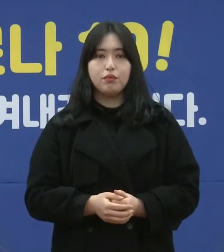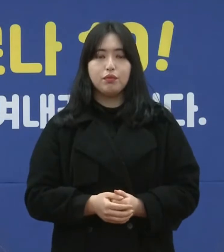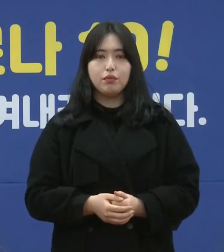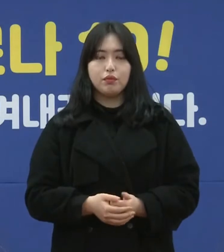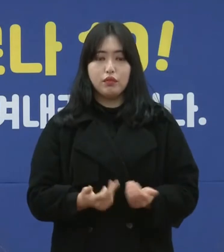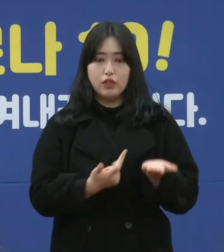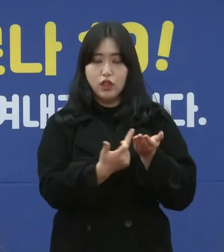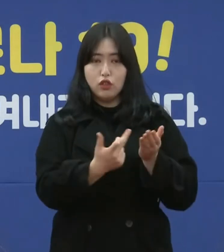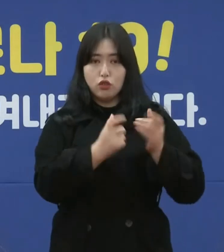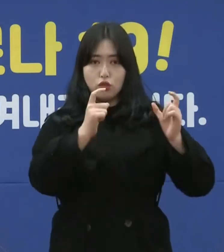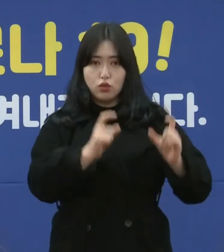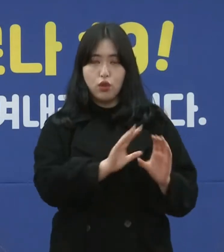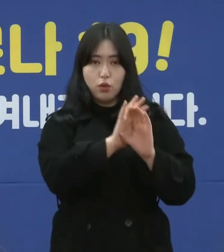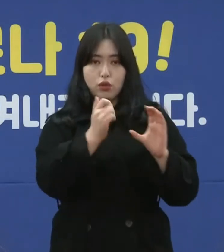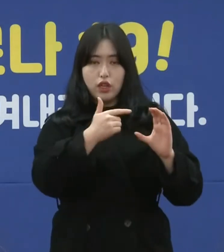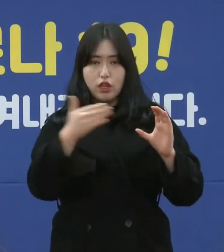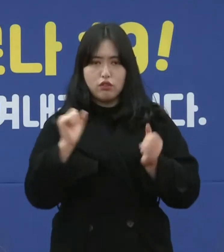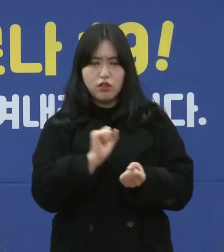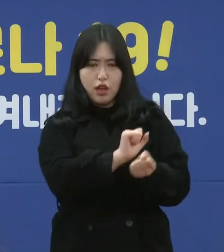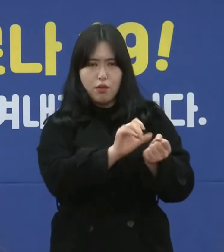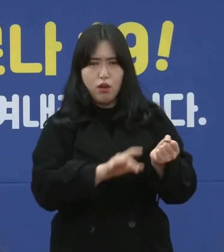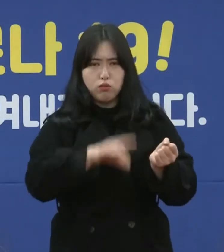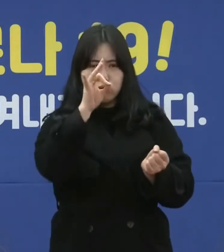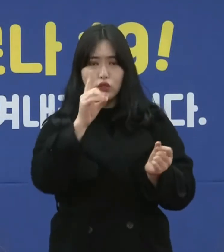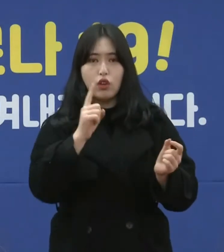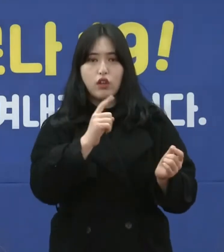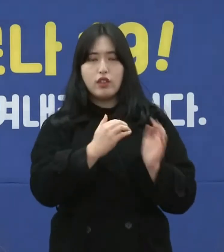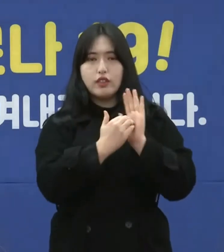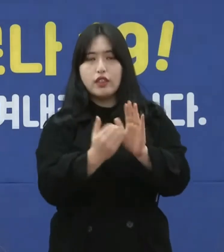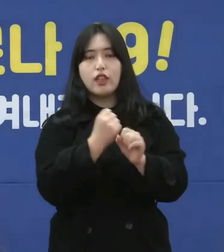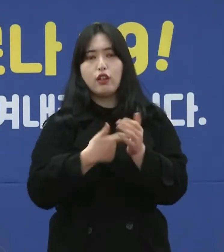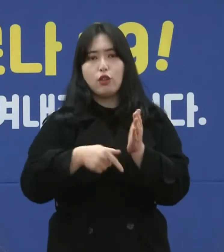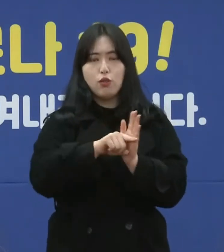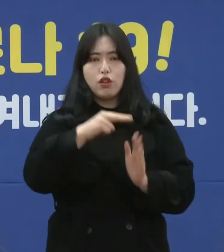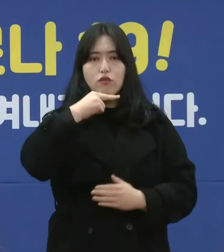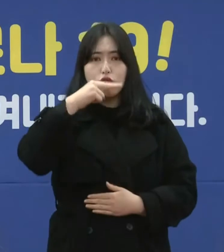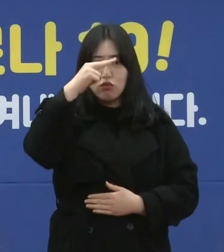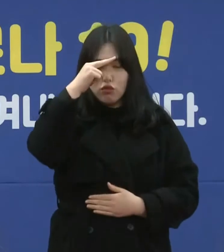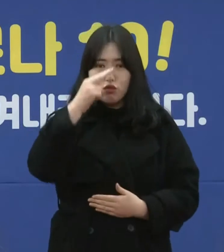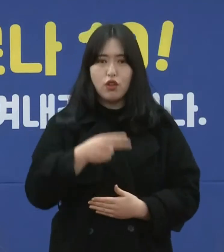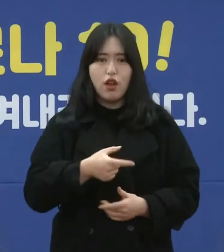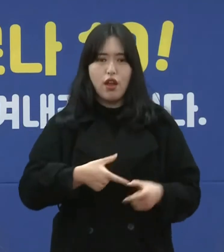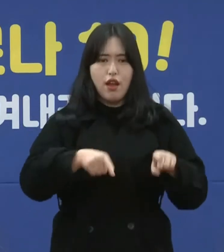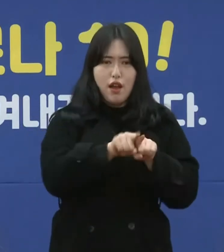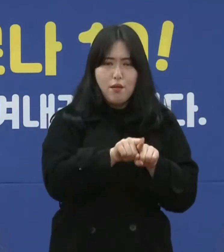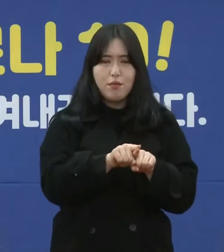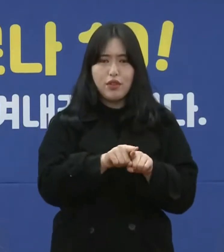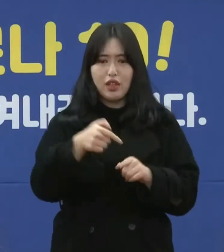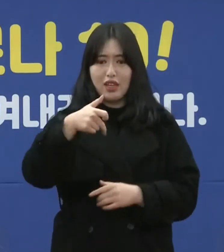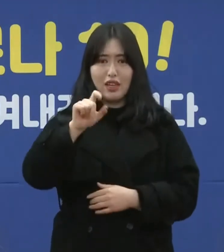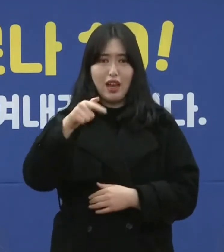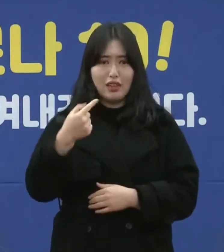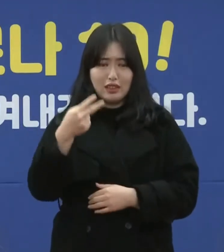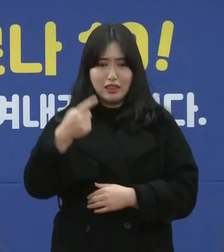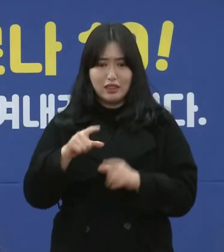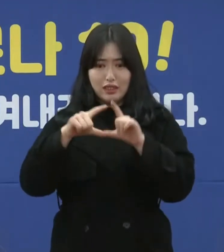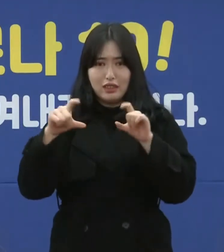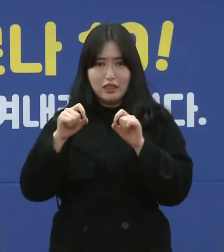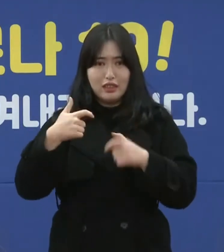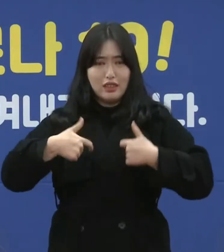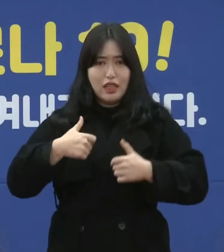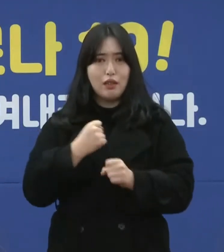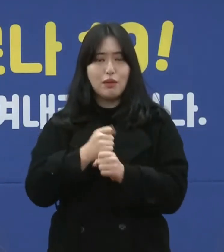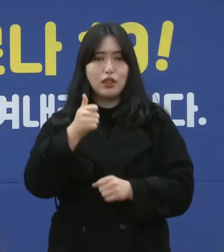우리 제주내 코로나19 감염을 선제적으로 차단하기 위해서 술을 마시면서 카드게임을 하는 홀덤펍